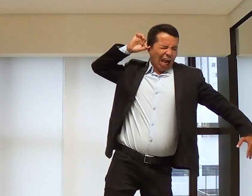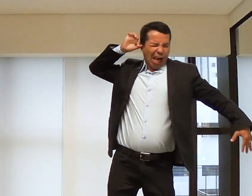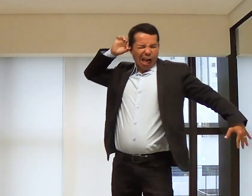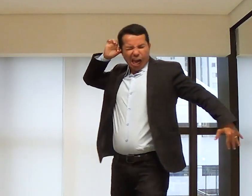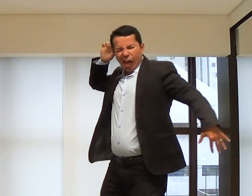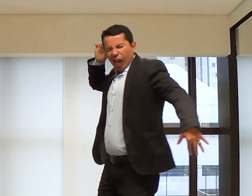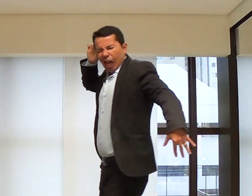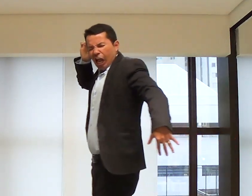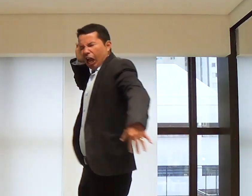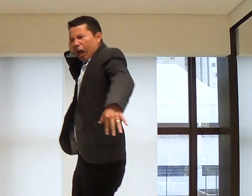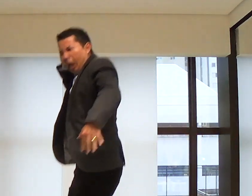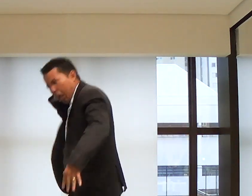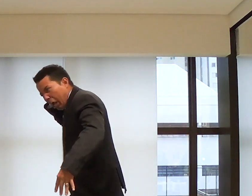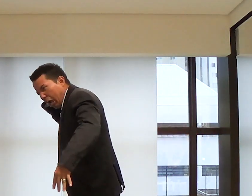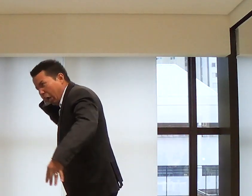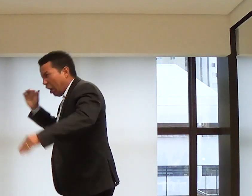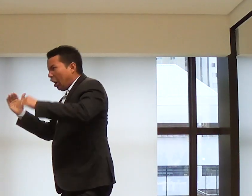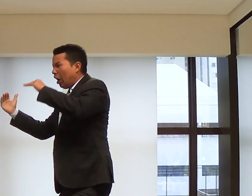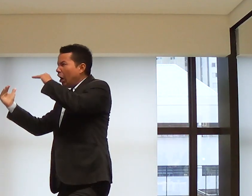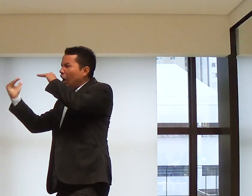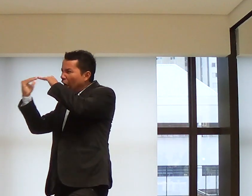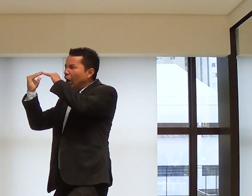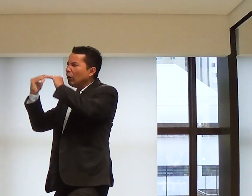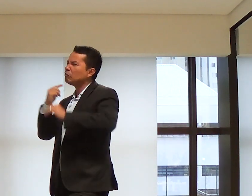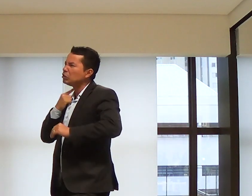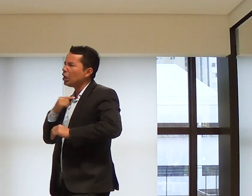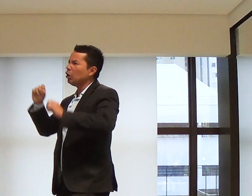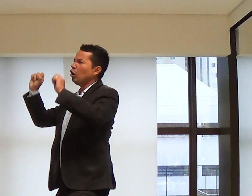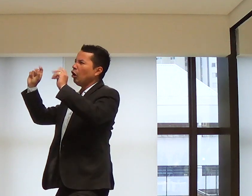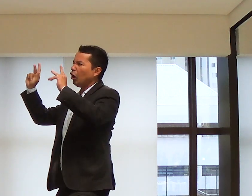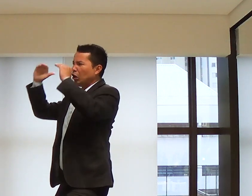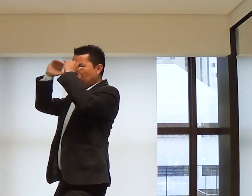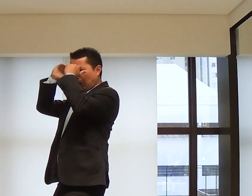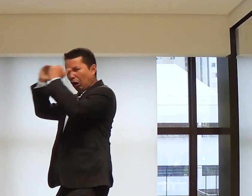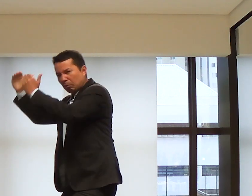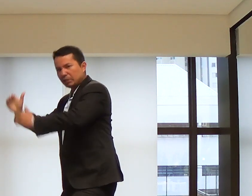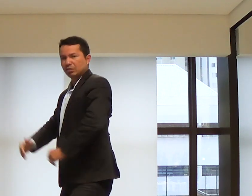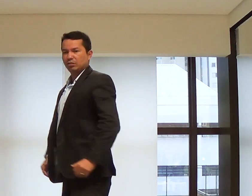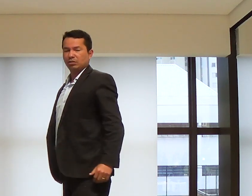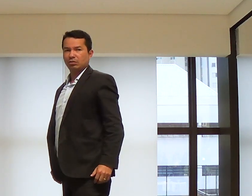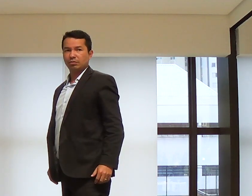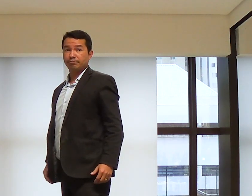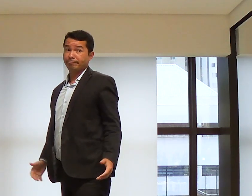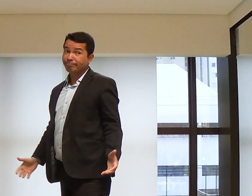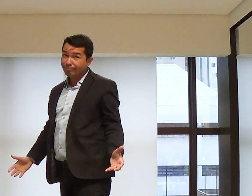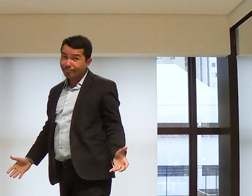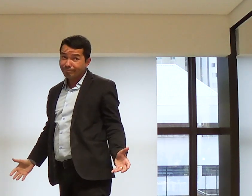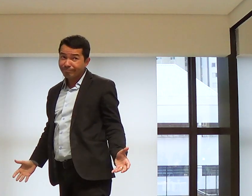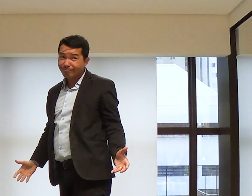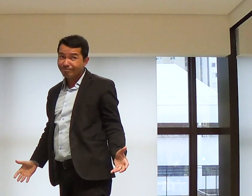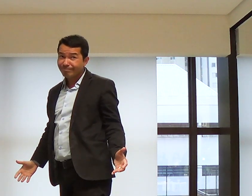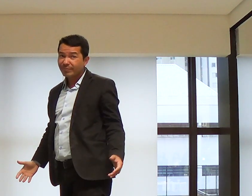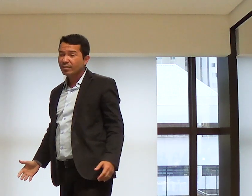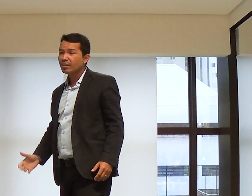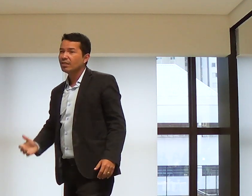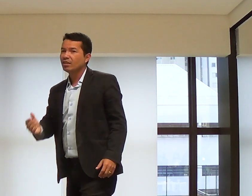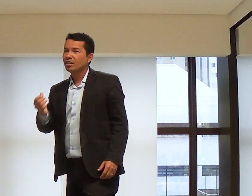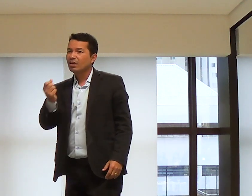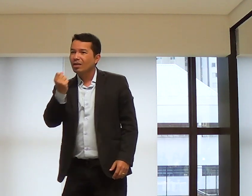Vou te agarrar pela orelha e vou te botar no lugar certo. É isso que Deus faz.